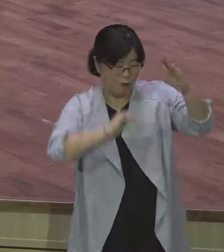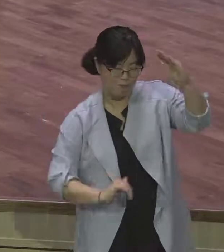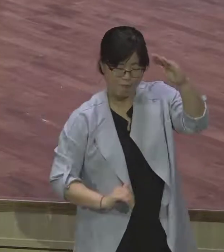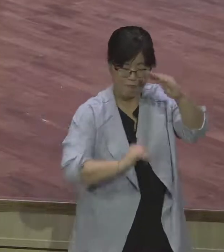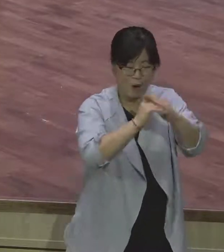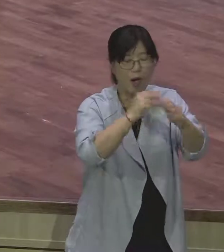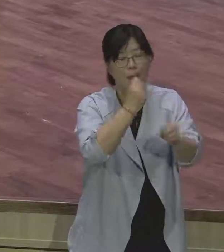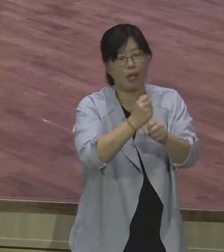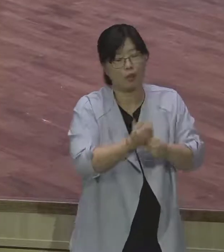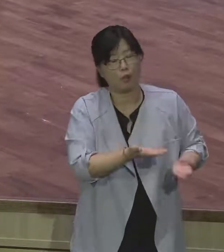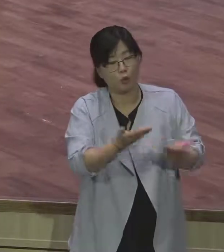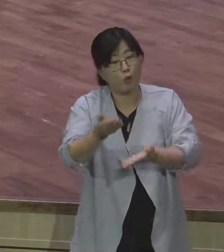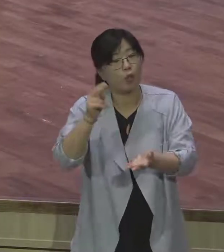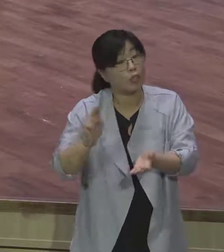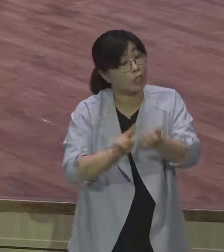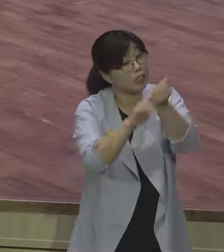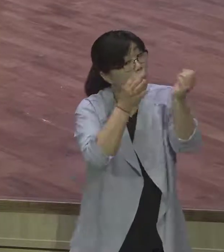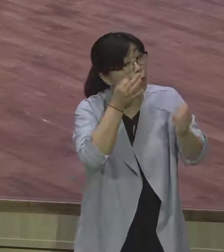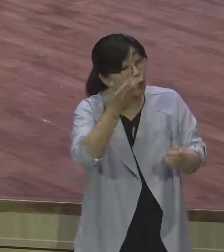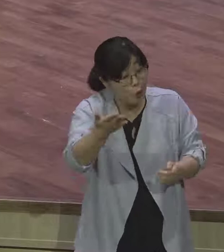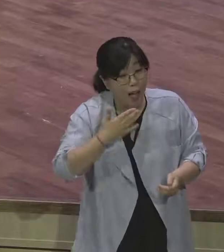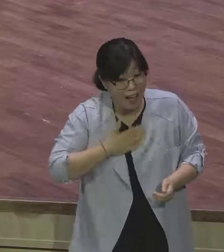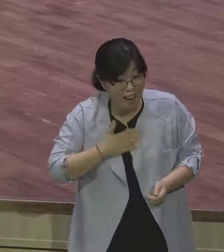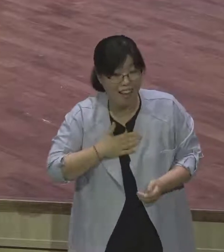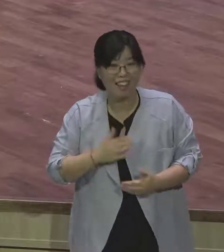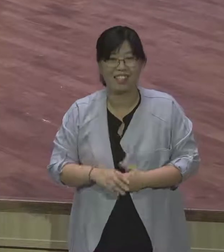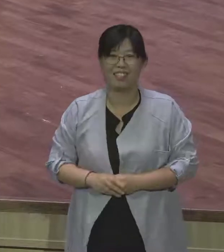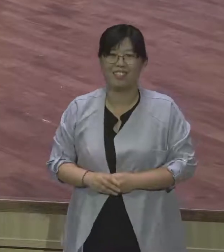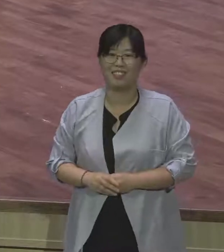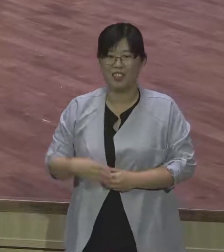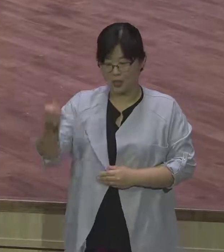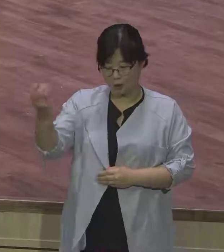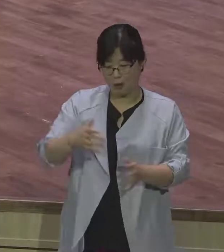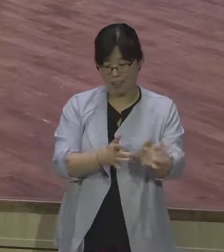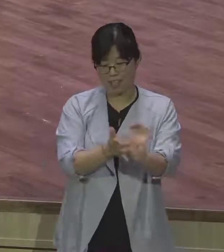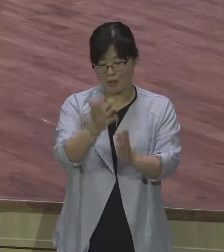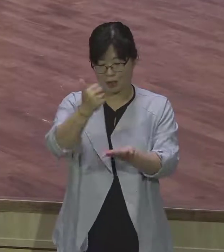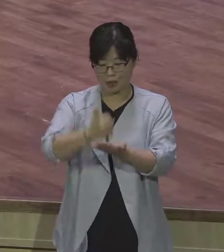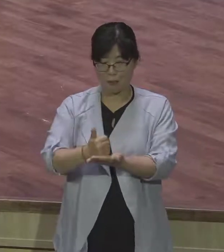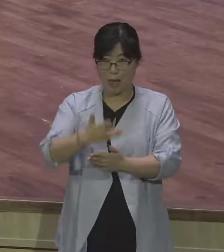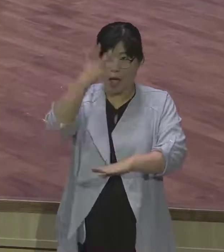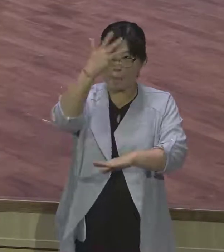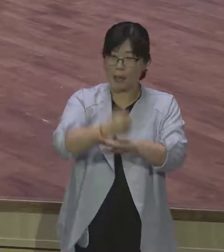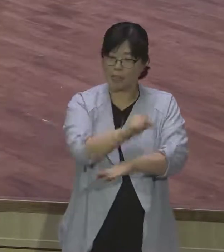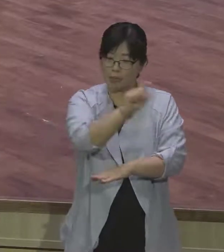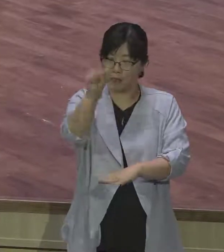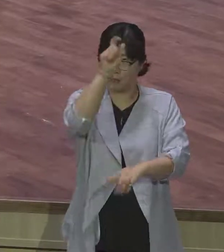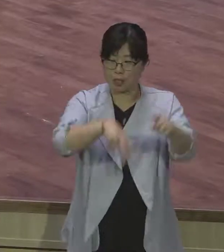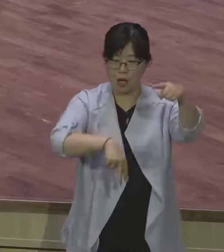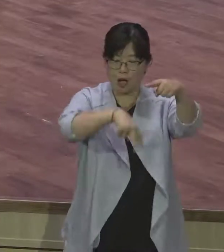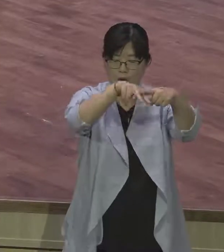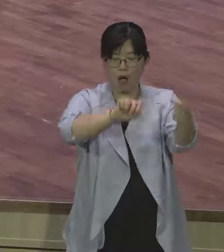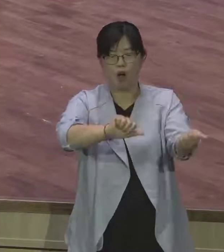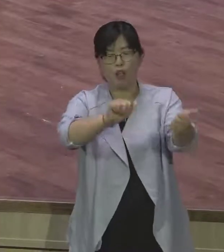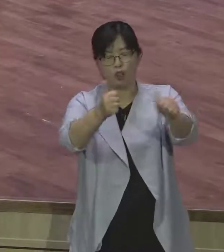그리고 마지막에 저 위에 만찬을 해서 저 위에 만찬을 해서 저 십자가 지식이 전달판 저 위에 만찬을 많이